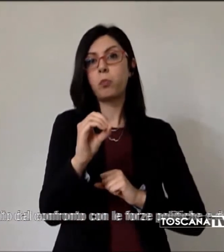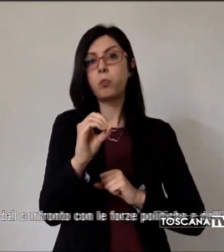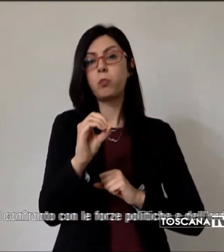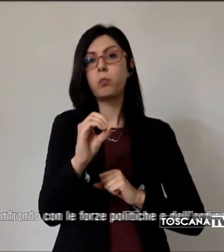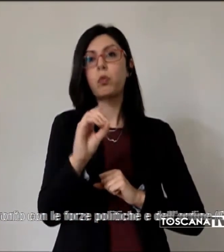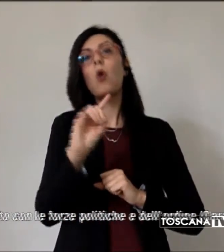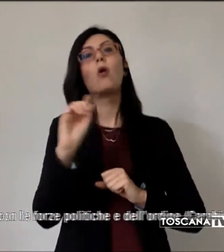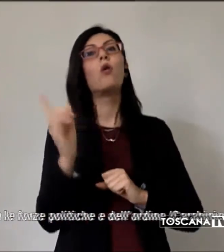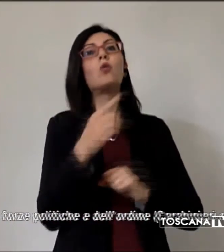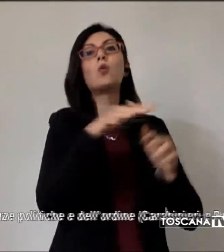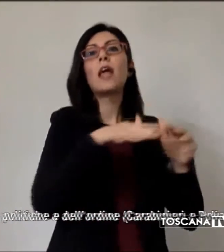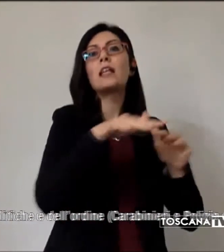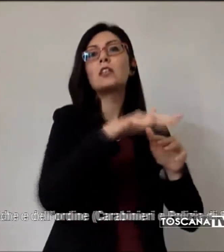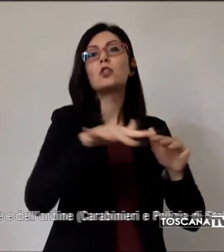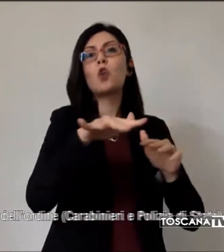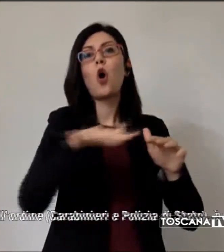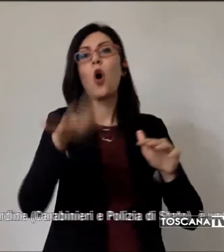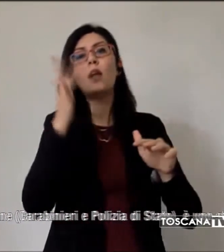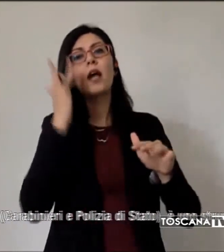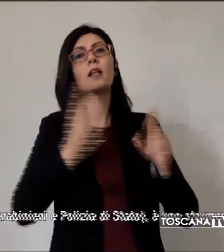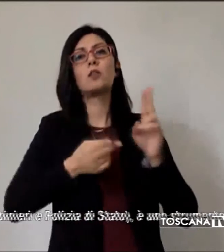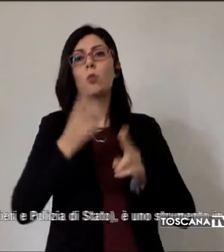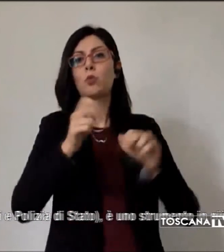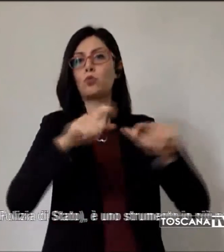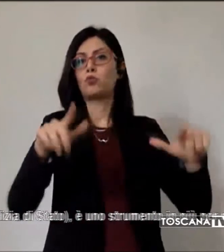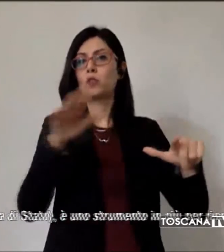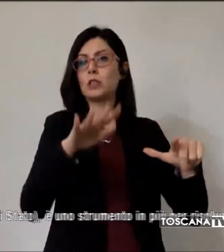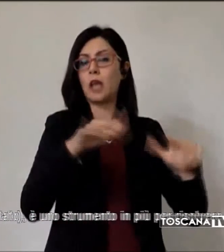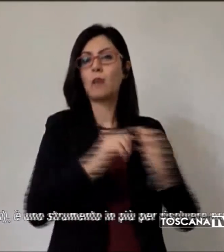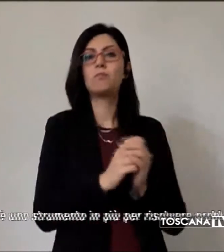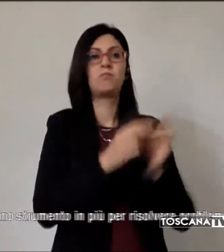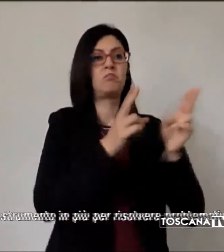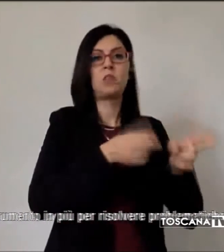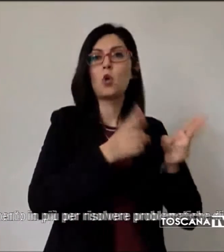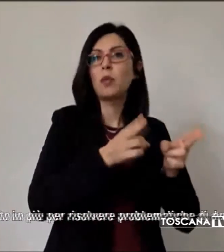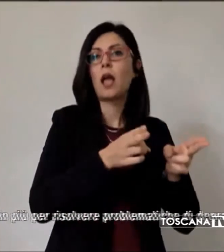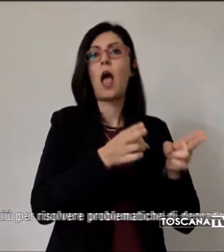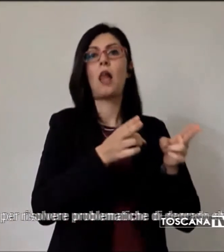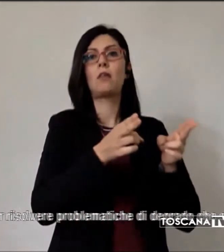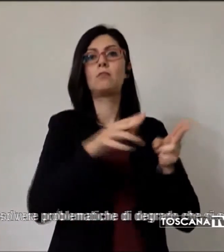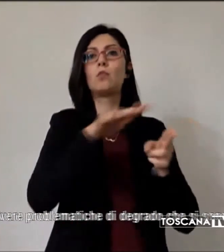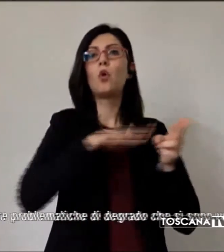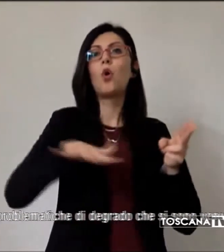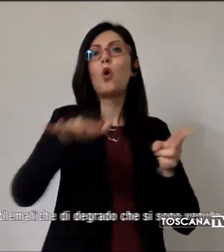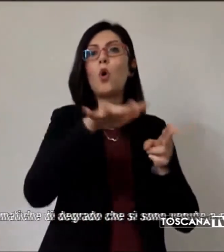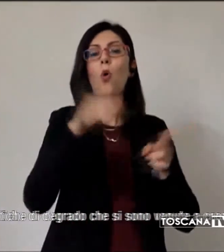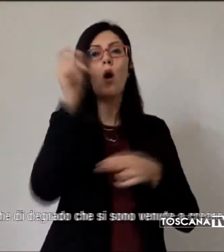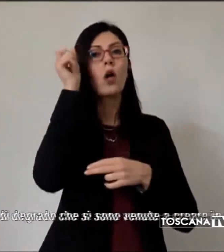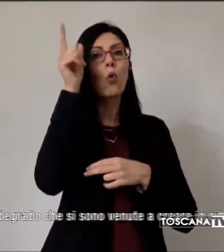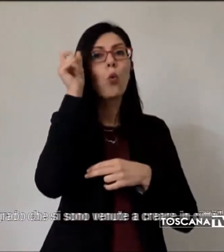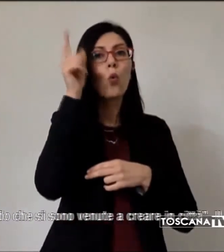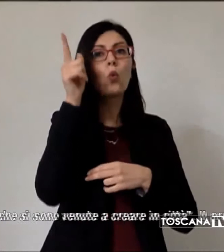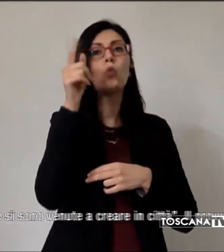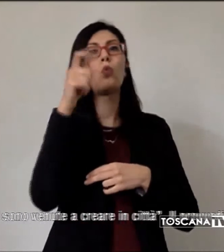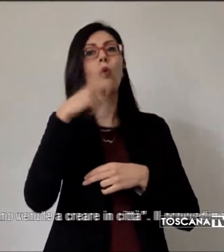sensibili della città. Presidi ospedalieri, luoghi di cultura e di interesse